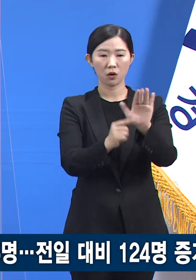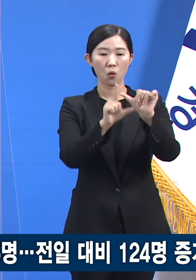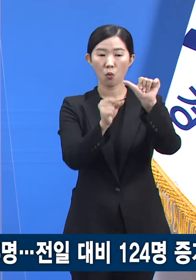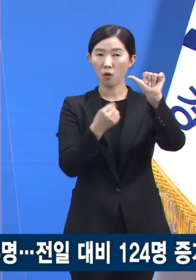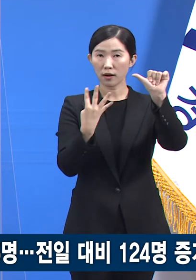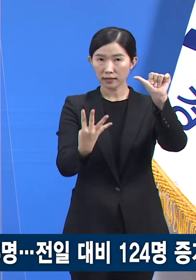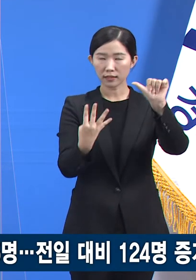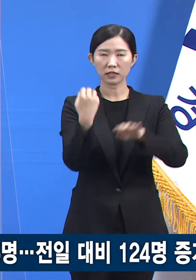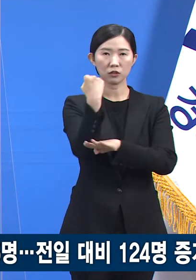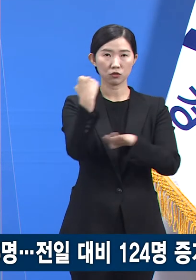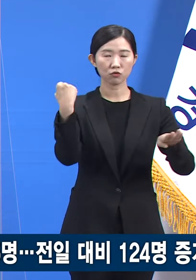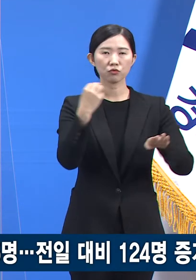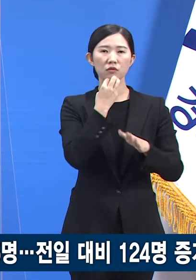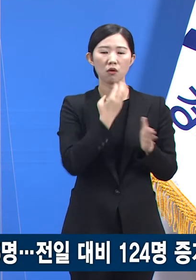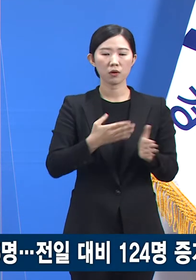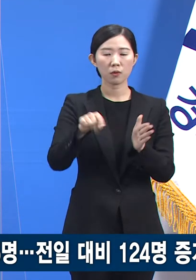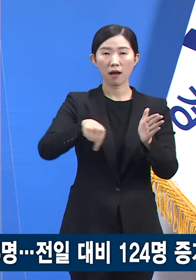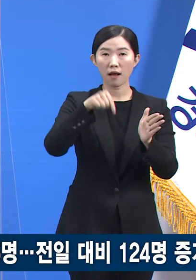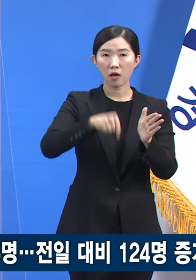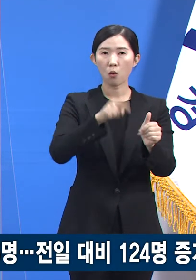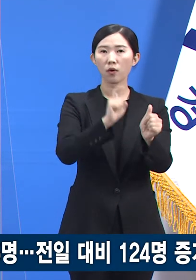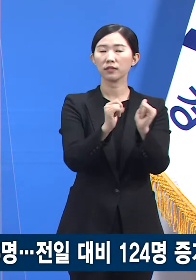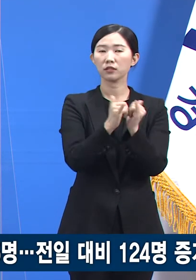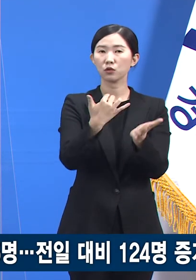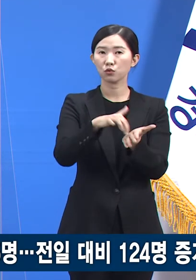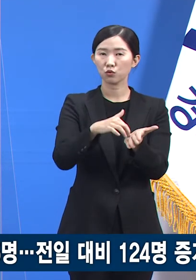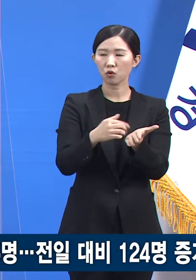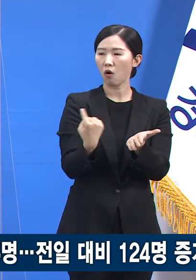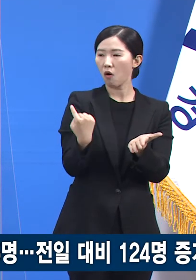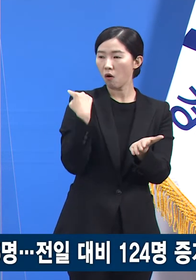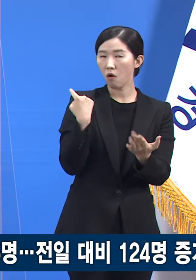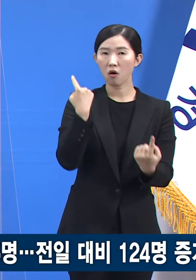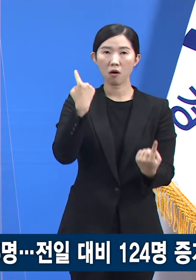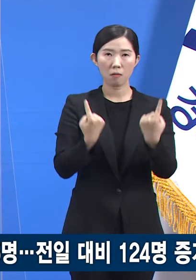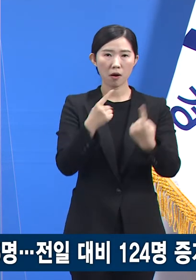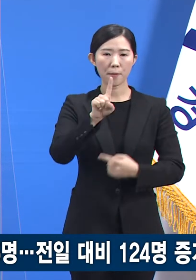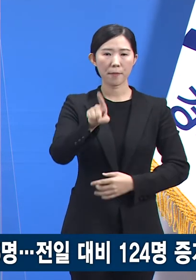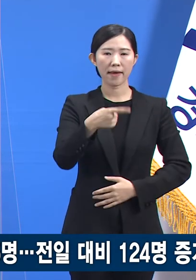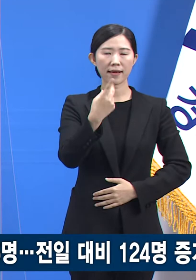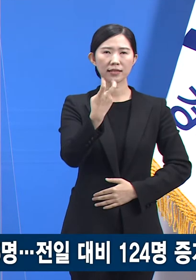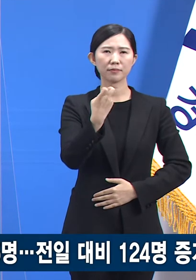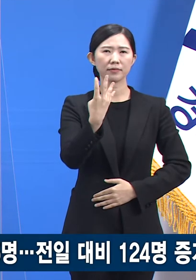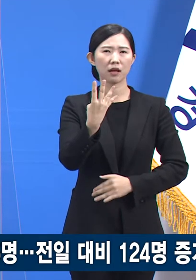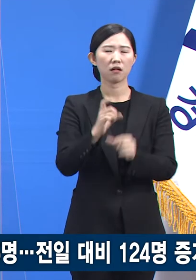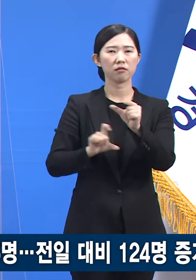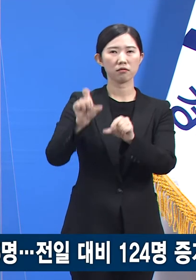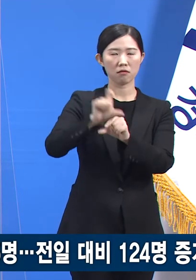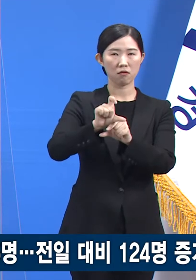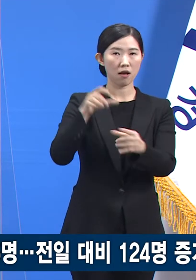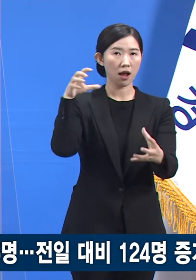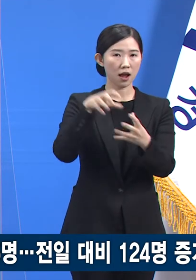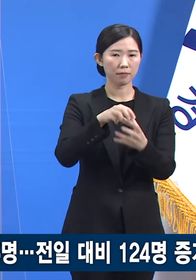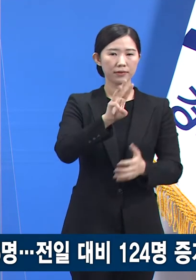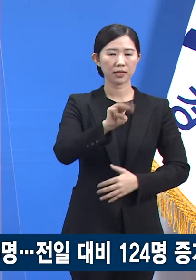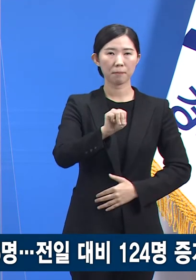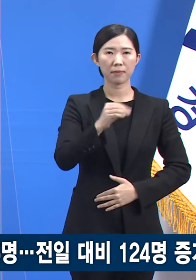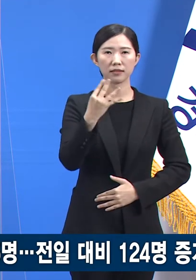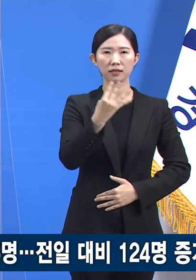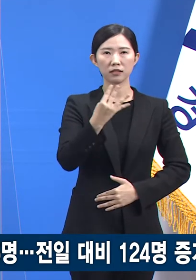0시 기준 경기도의 확진자 수는 전일 오전 0시 대비 124명이 증가한 총 34